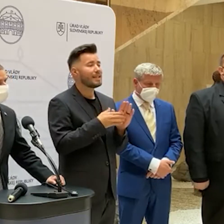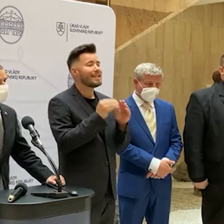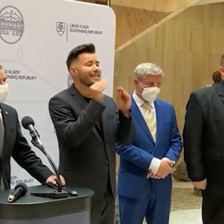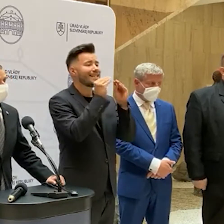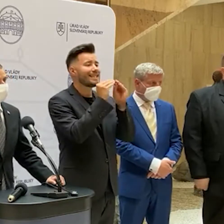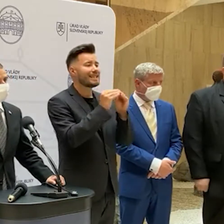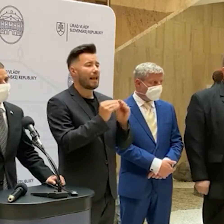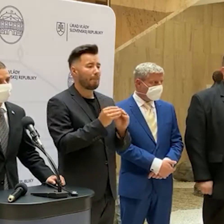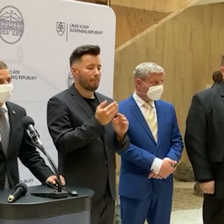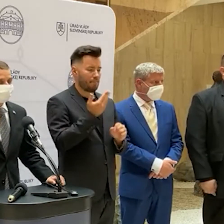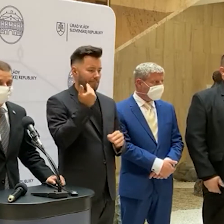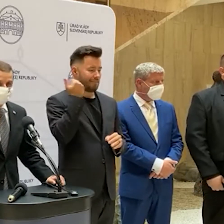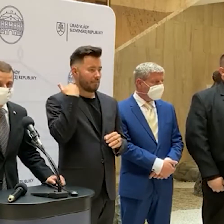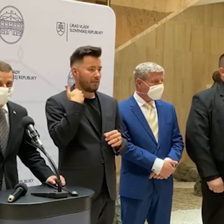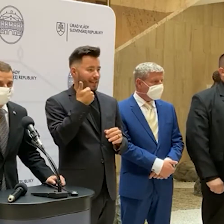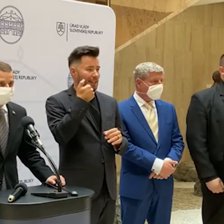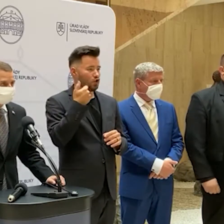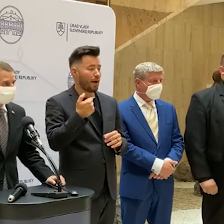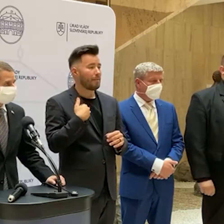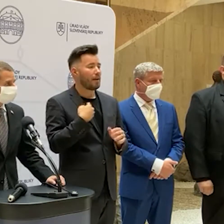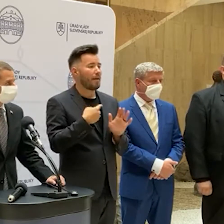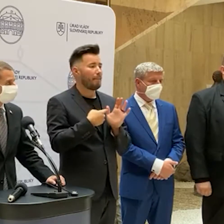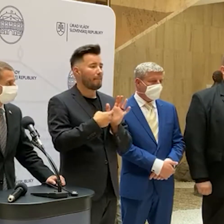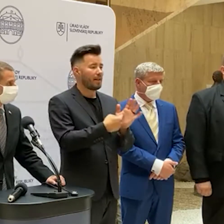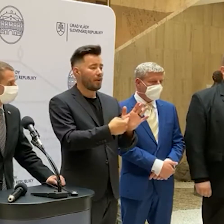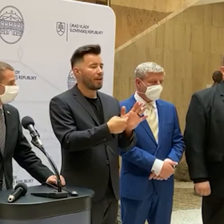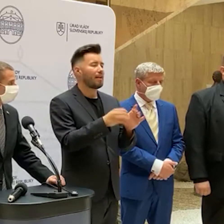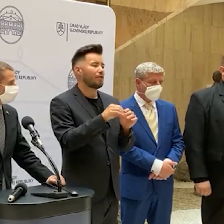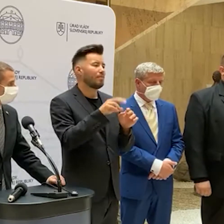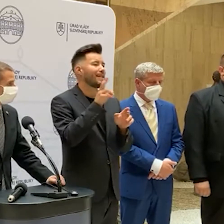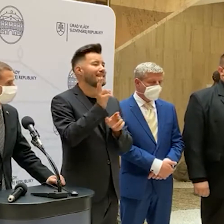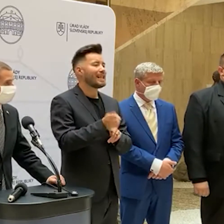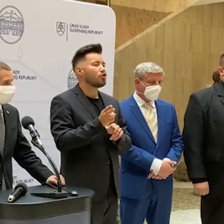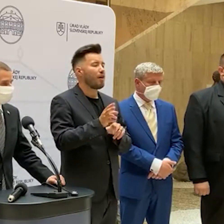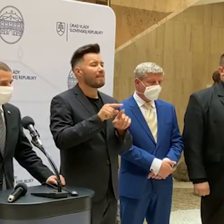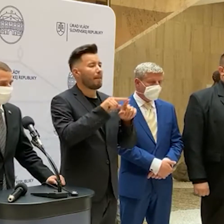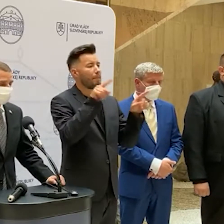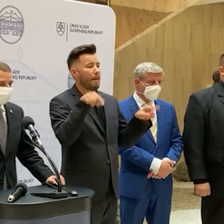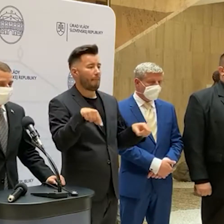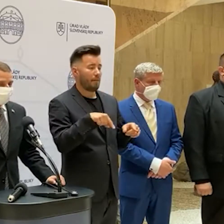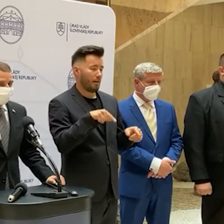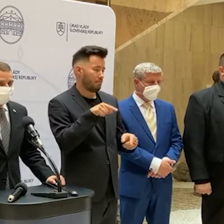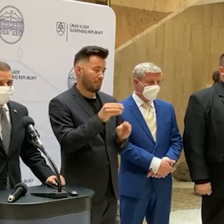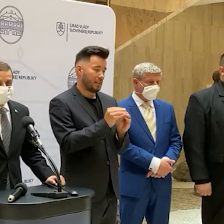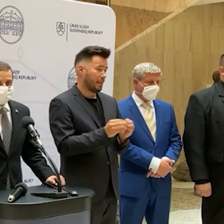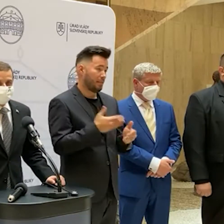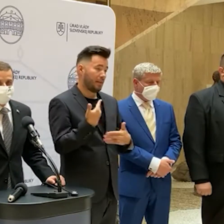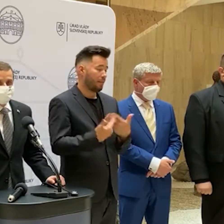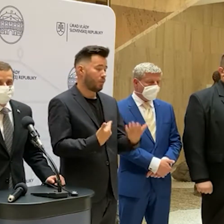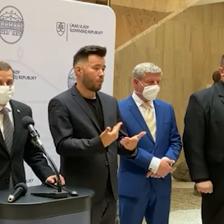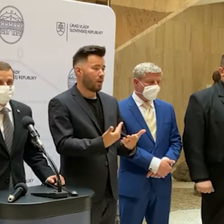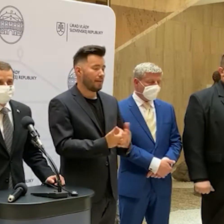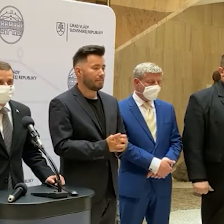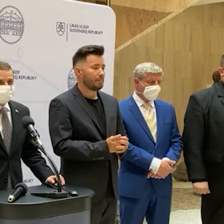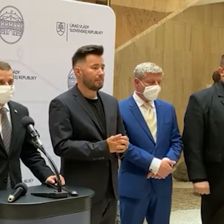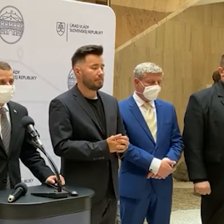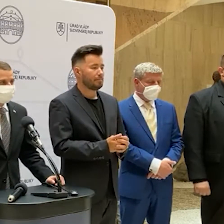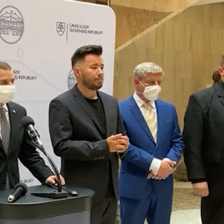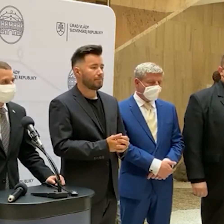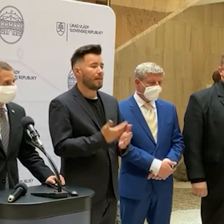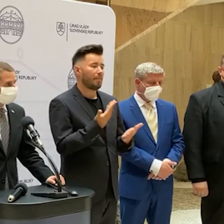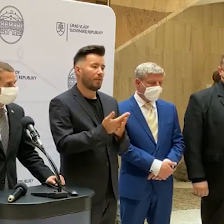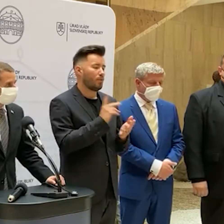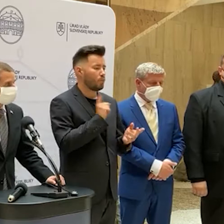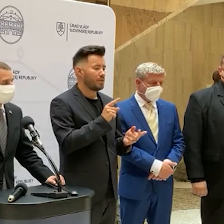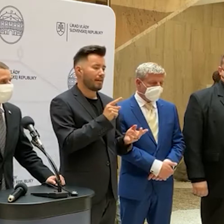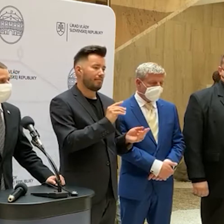ktorý sme predstavili pred pár týždňami a ktorý predpokladal tzv. cestovnú mapu, nám jednoducho nefunguje. A museli sme pristúpiť k tomu, aby sme prešli do